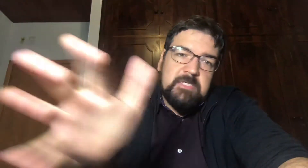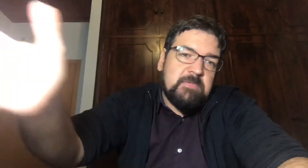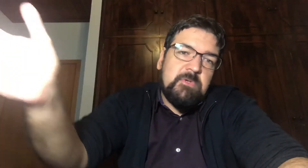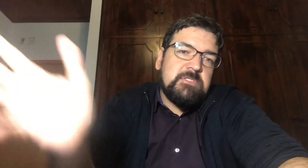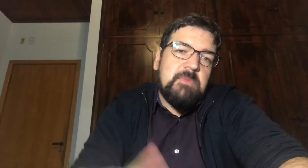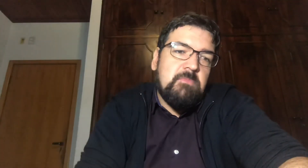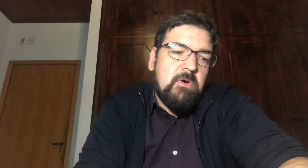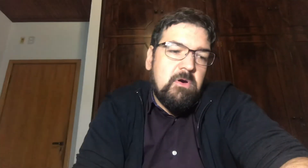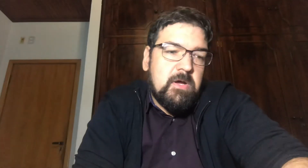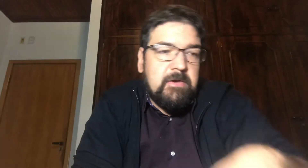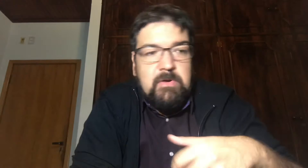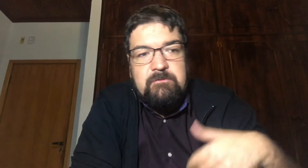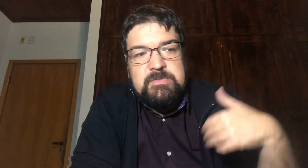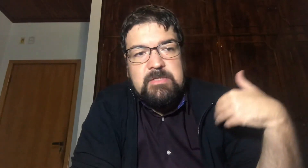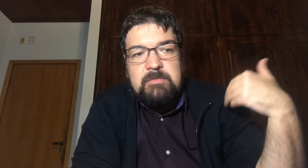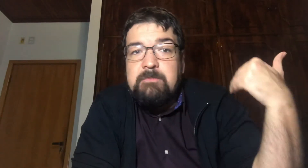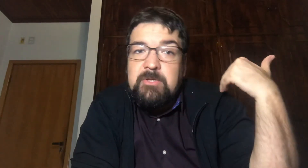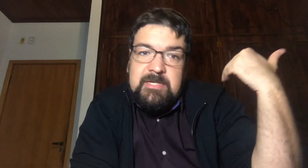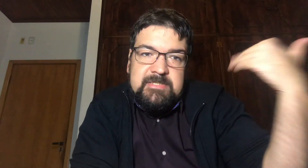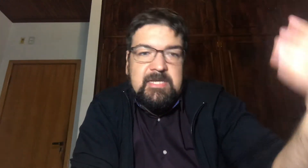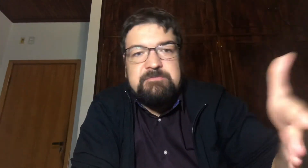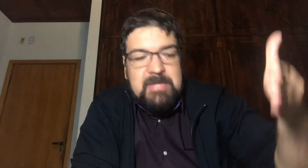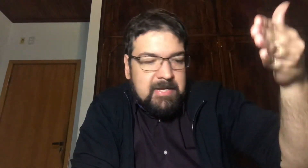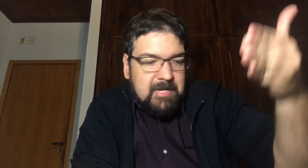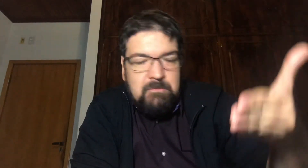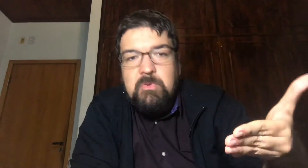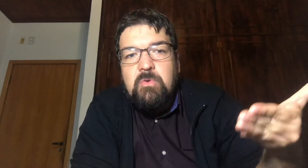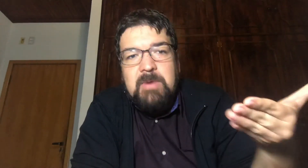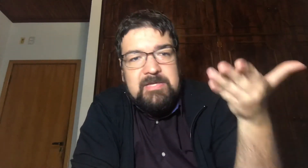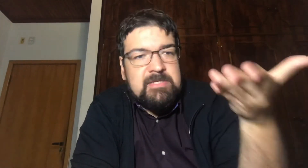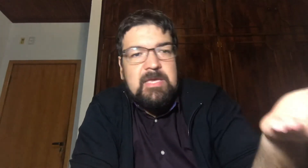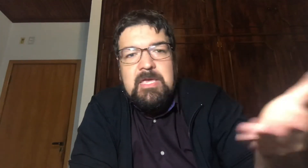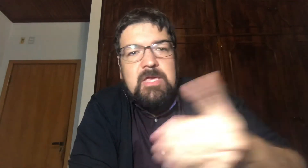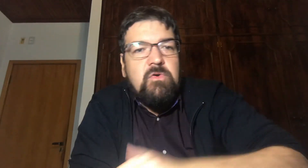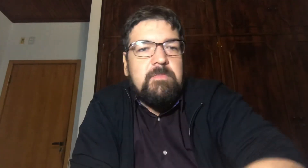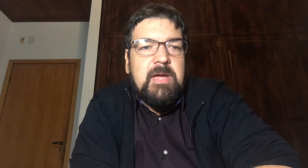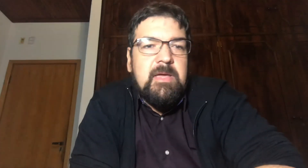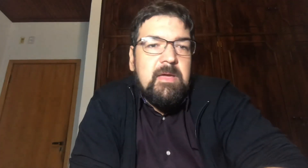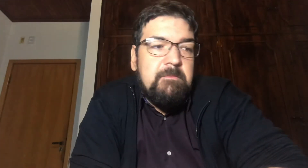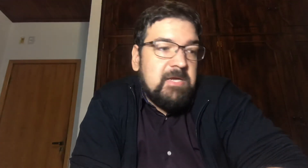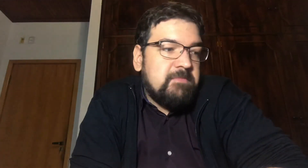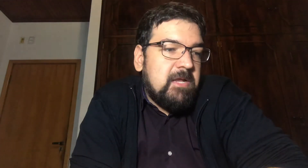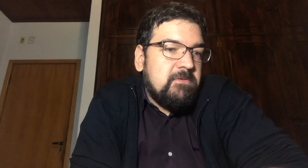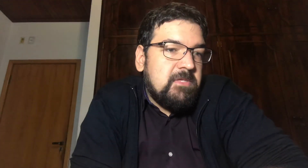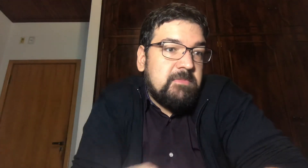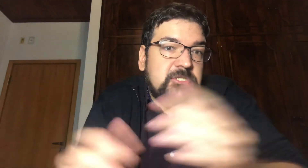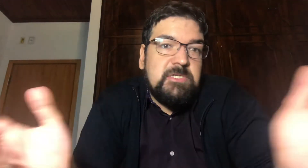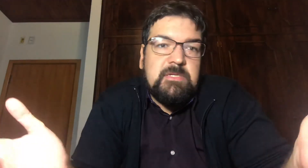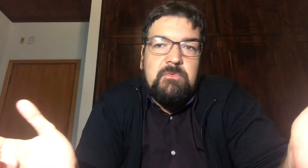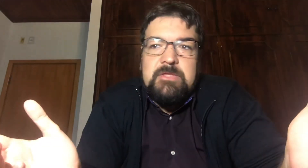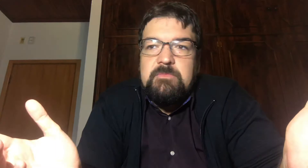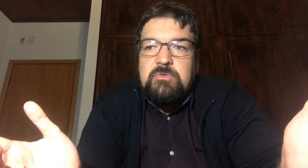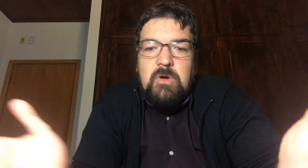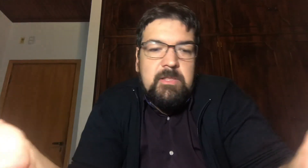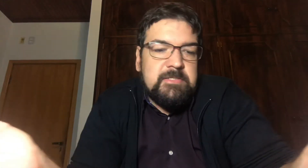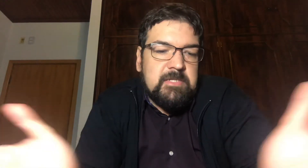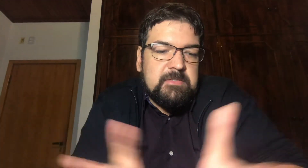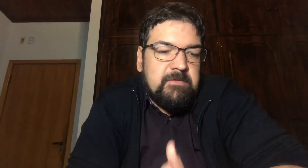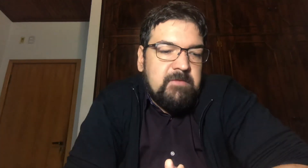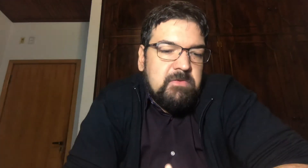Mas Agora você também também pode arriscar Esperar cair um pouco mais E comprar Mais barato ainda Imagina 4 mil dólares Você vai